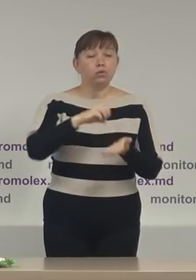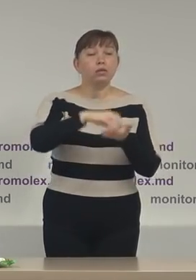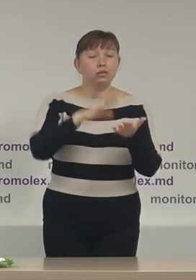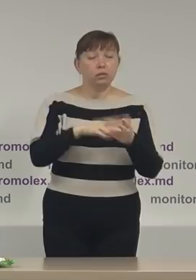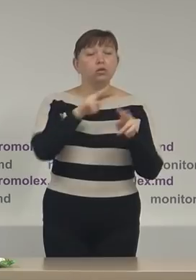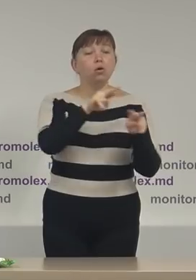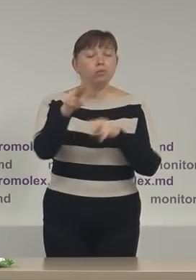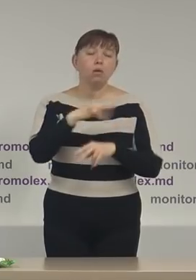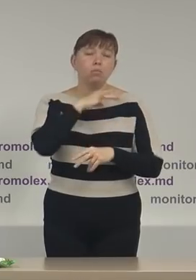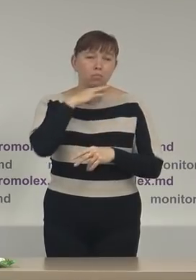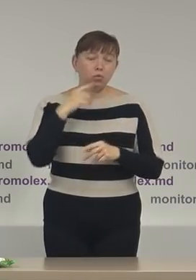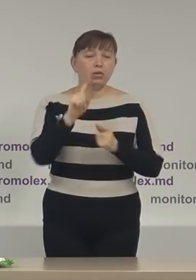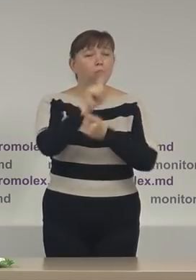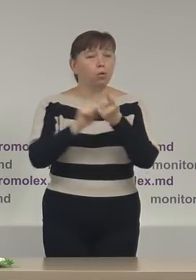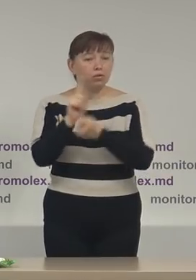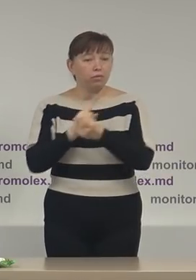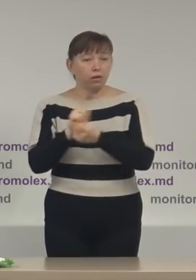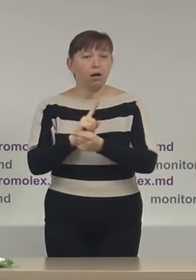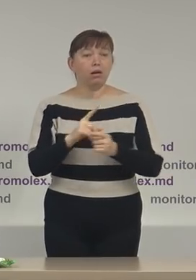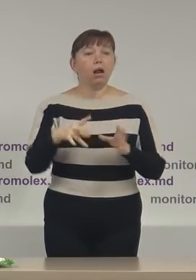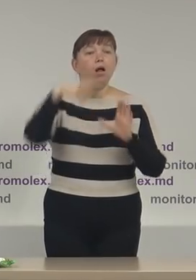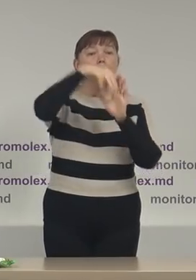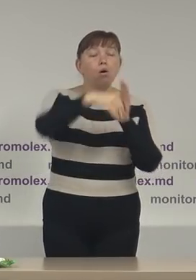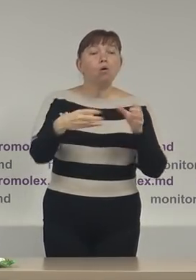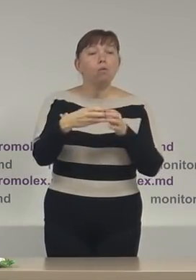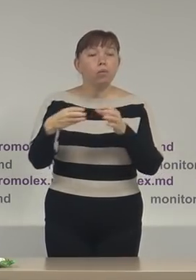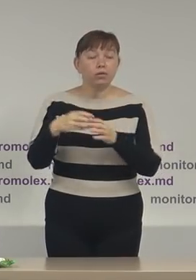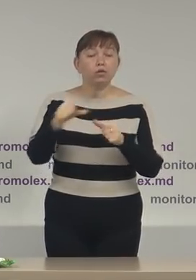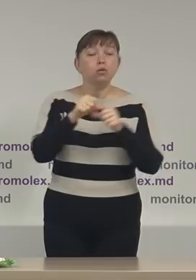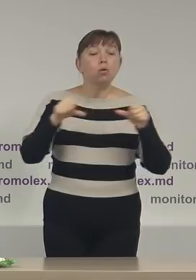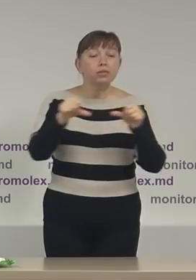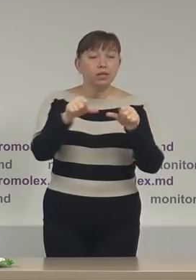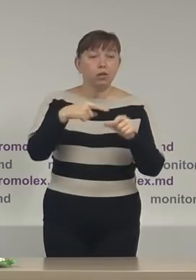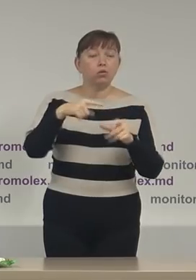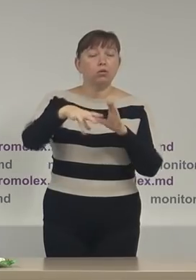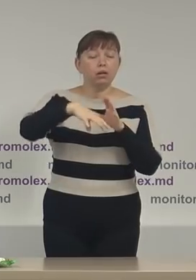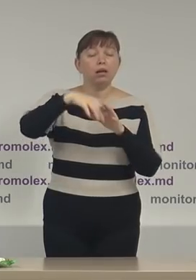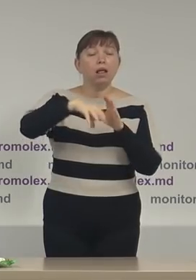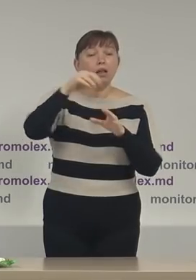către observatori mai multe modificări ale componenței Consiliului Electorale de Circunscripție.